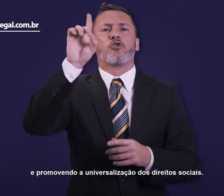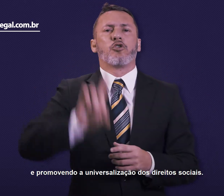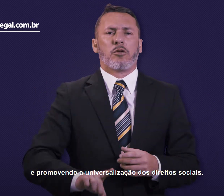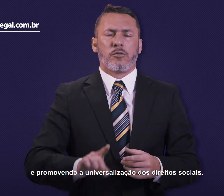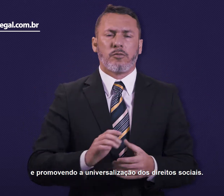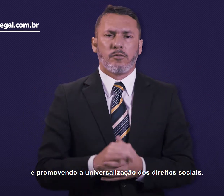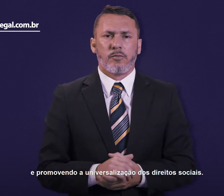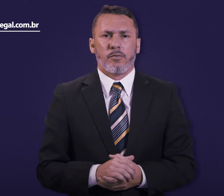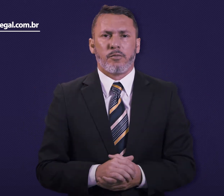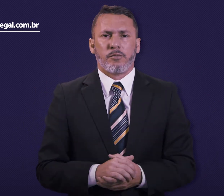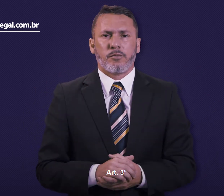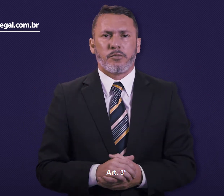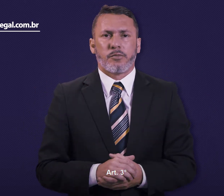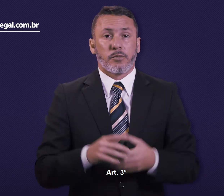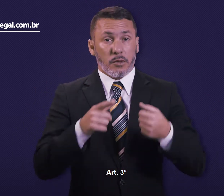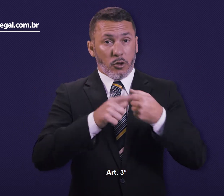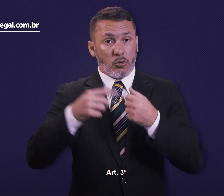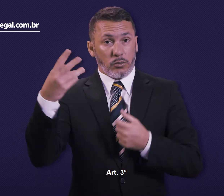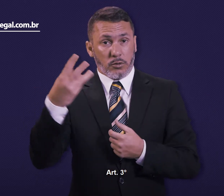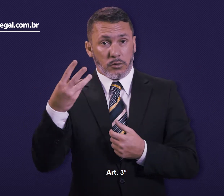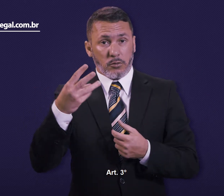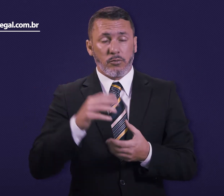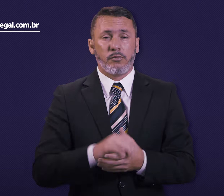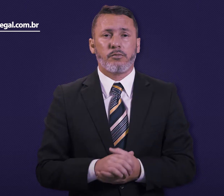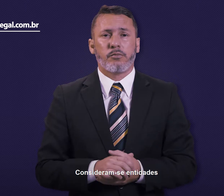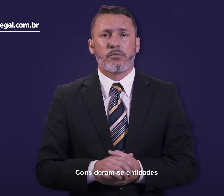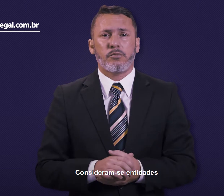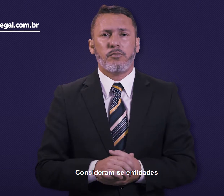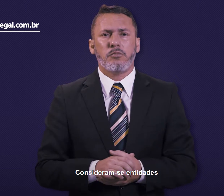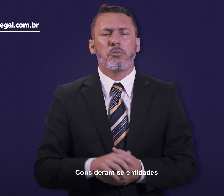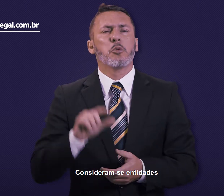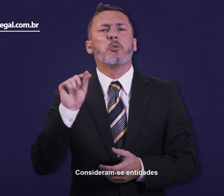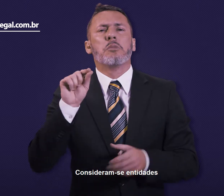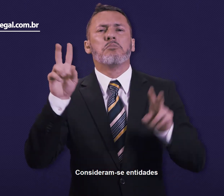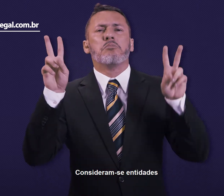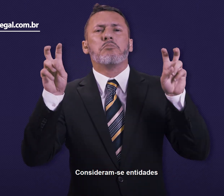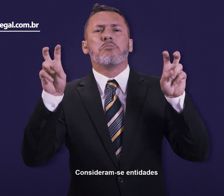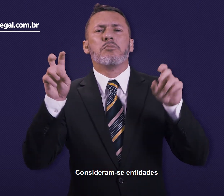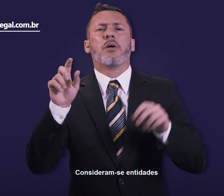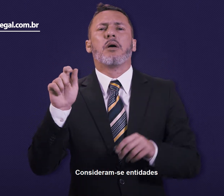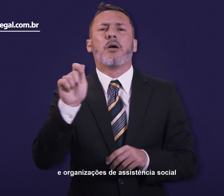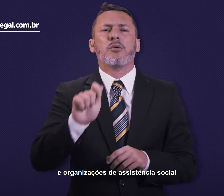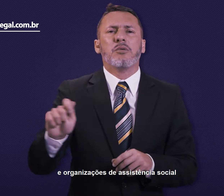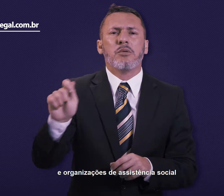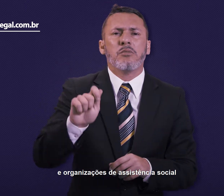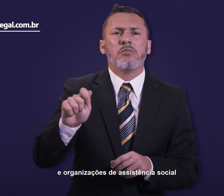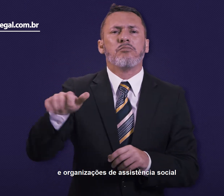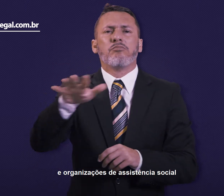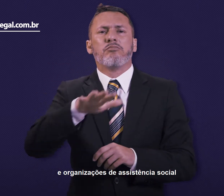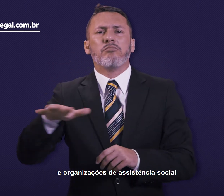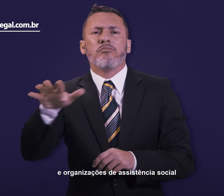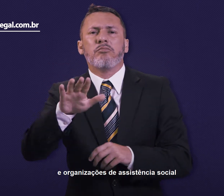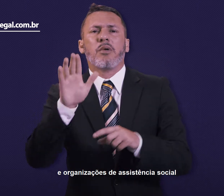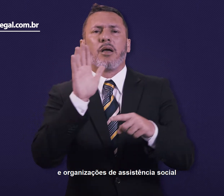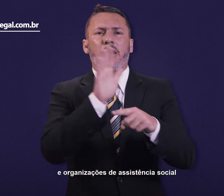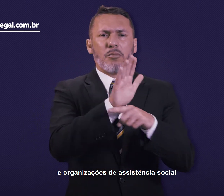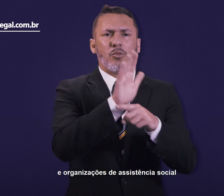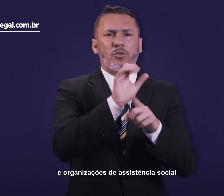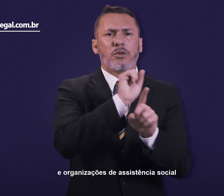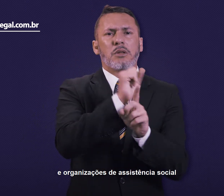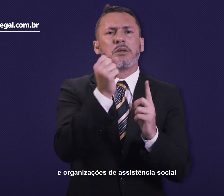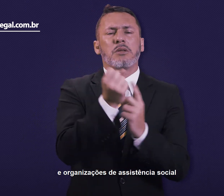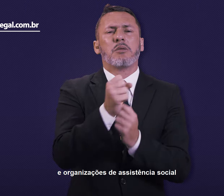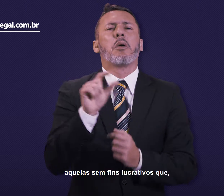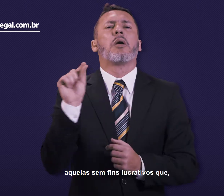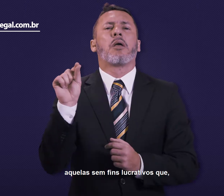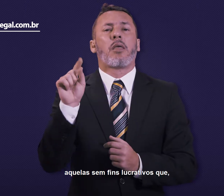direitos sociais. Artigo 3º. Consideram-se entidades e organizações de assistência